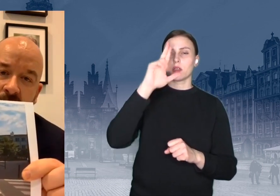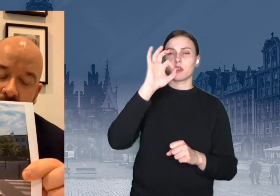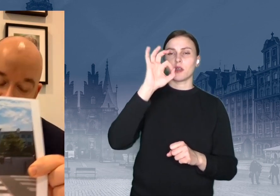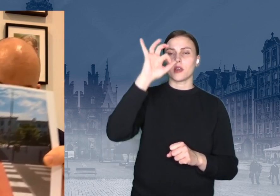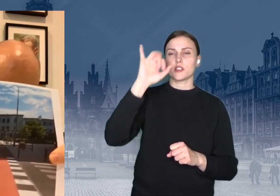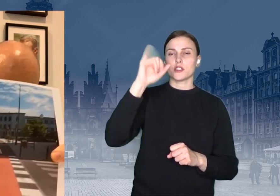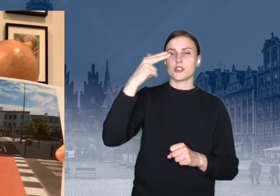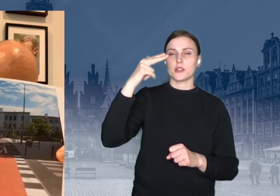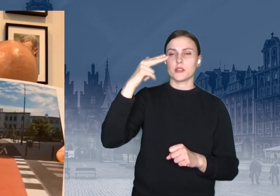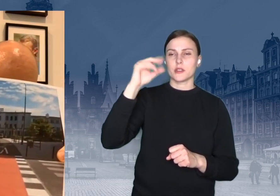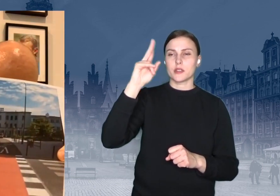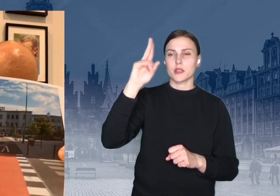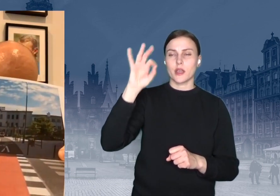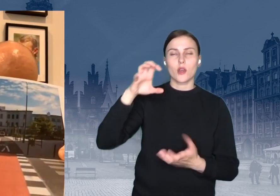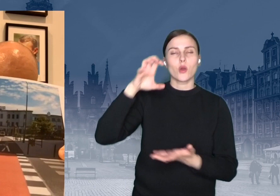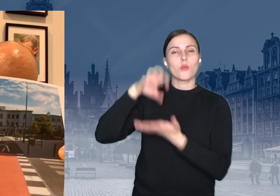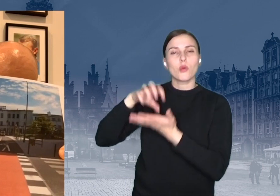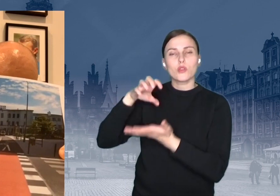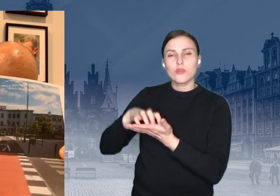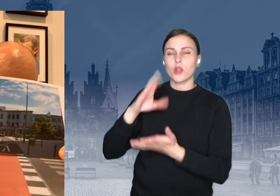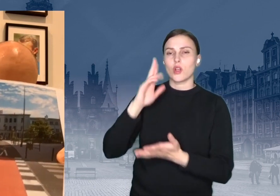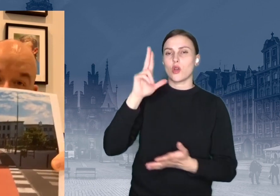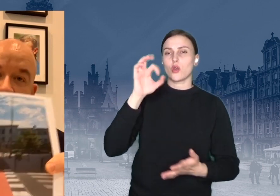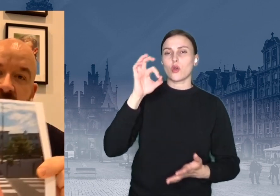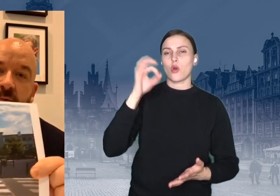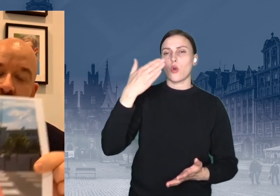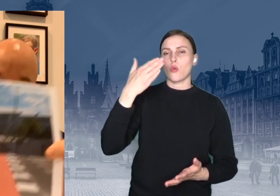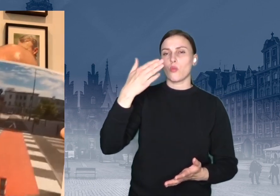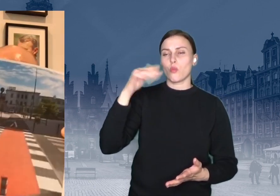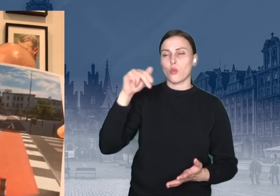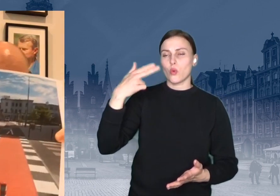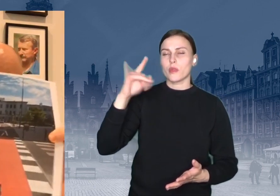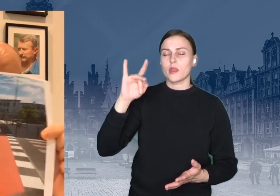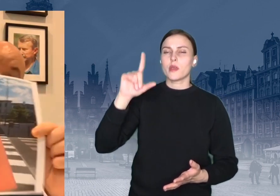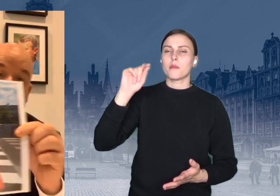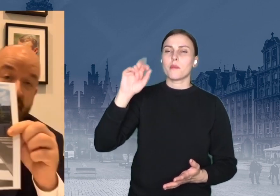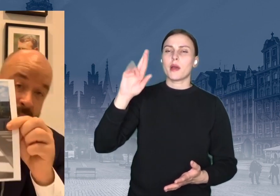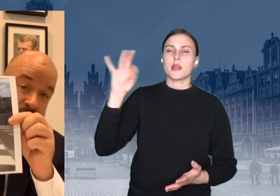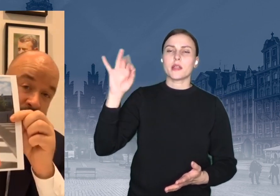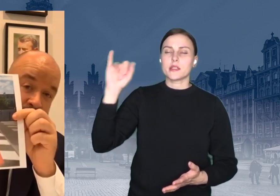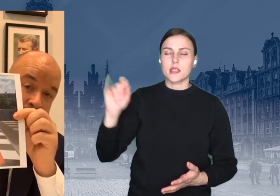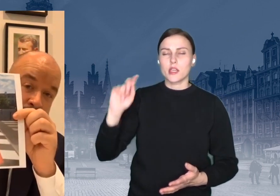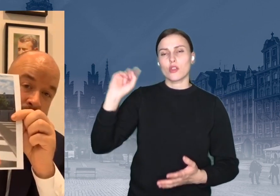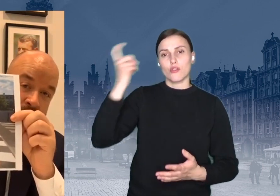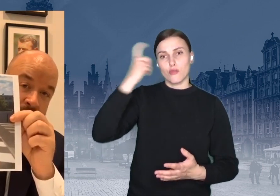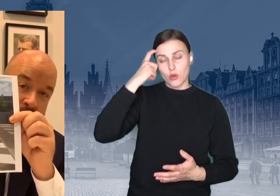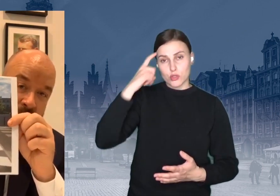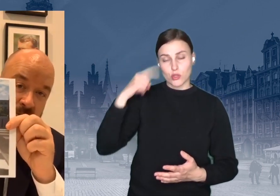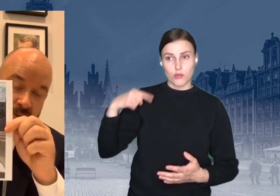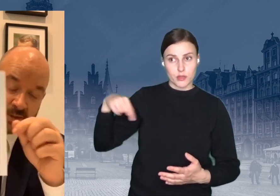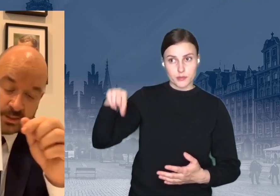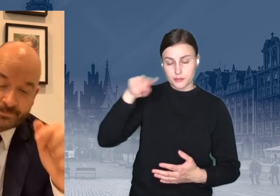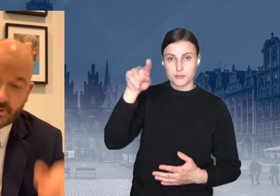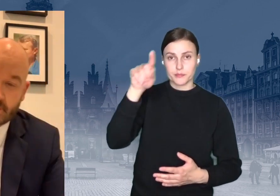Komuny Paryskiej, no i wreszcie ulicą Dworocową. Myślę, że to jest naprawdę taka bardzo istotna zmiana dla